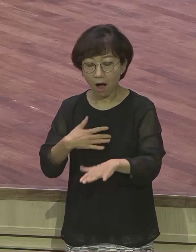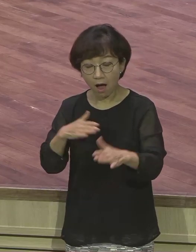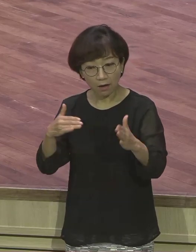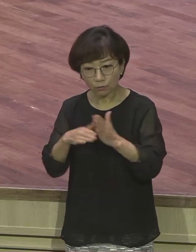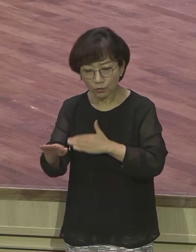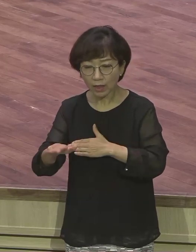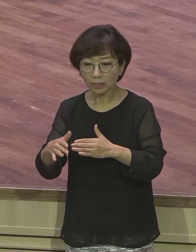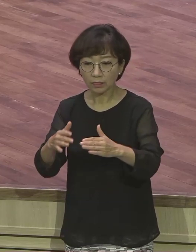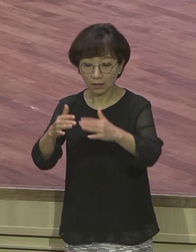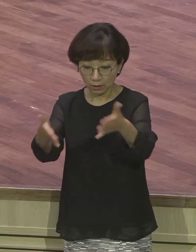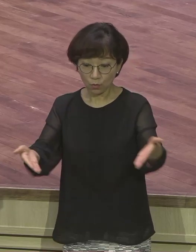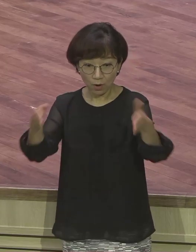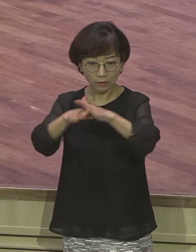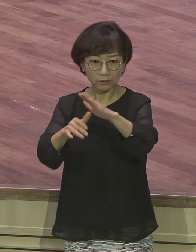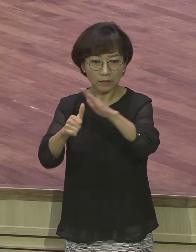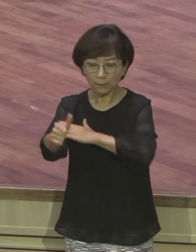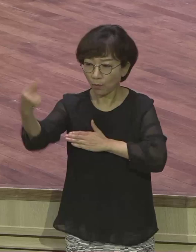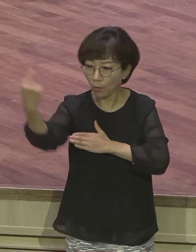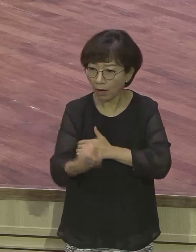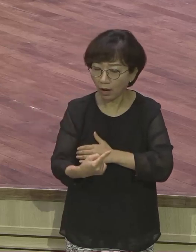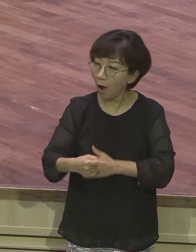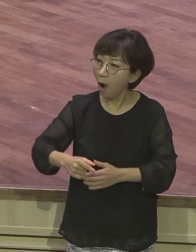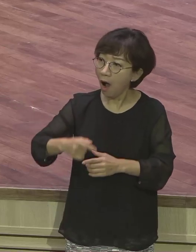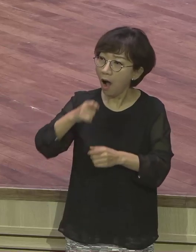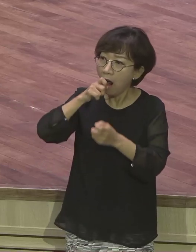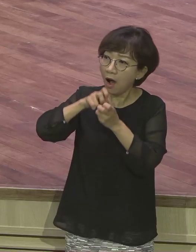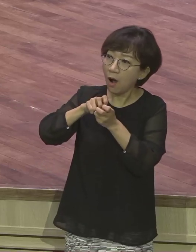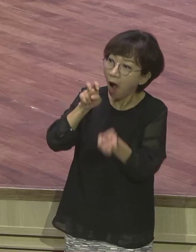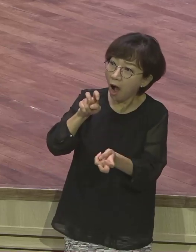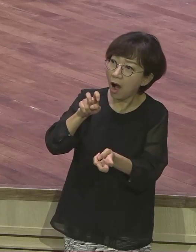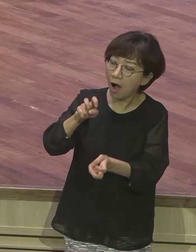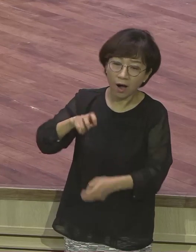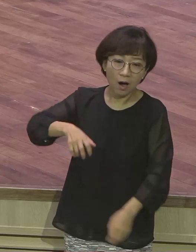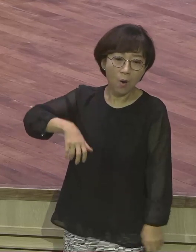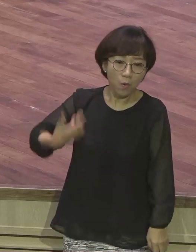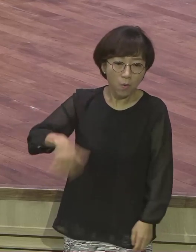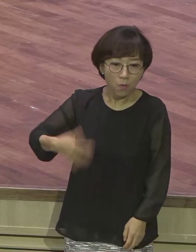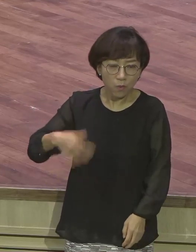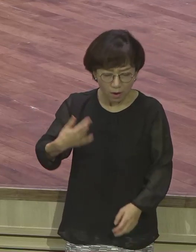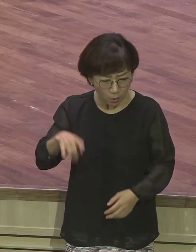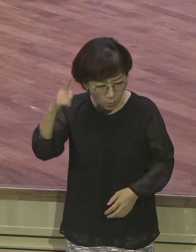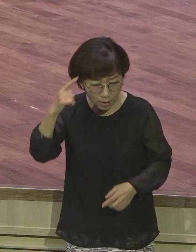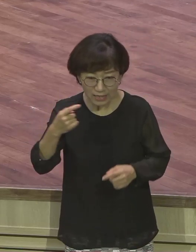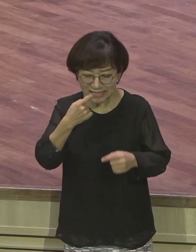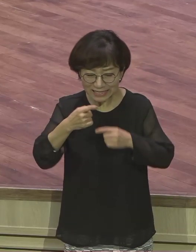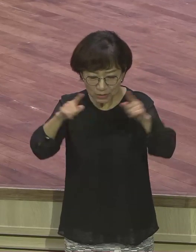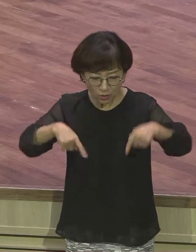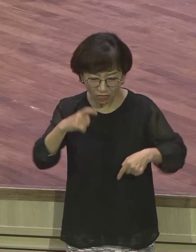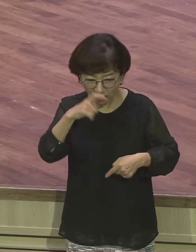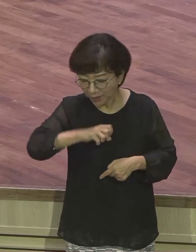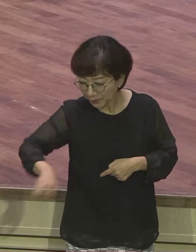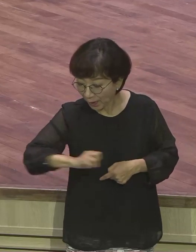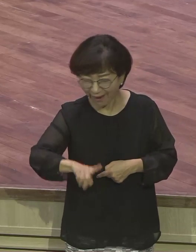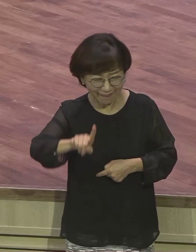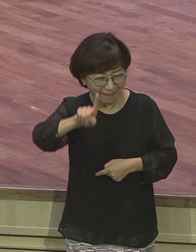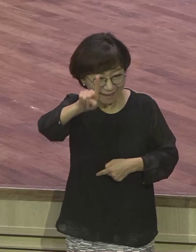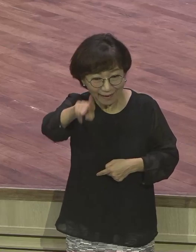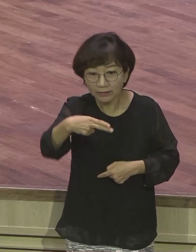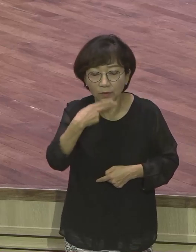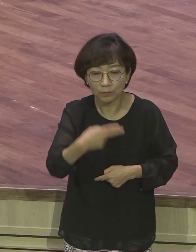애들이냐. 어떻게 애들 이럴 수가 있냐. 뭐 종이 한 장 남은 게 다 싸운다든가 뭐